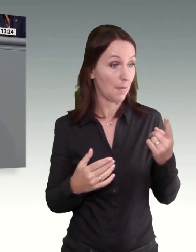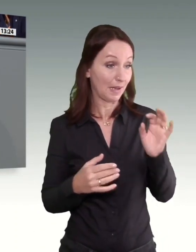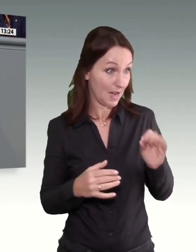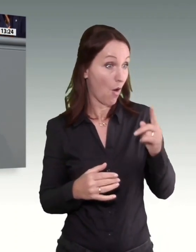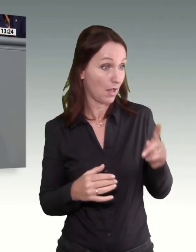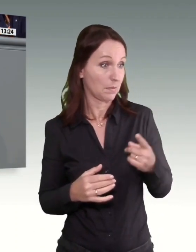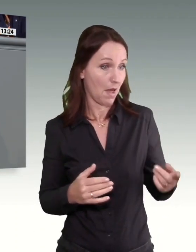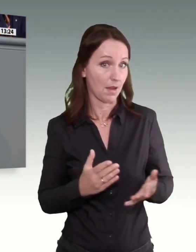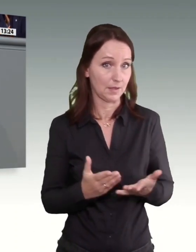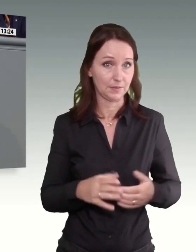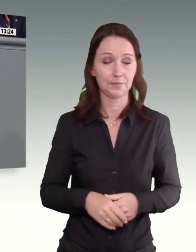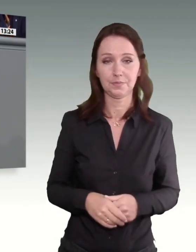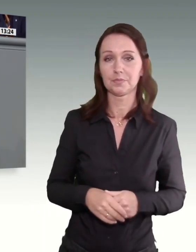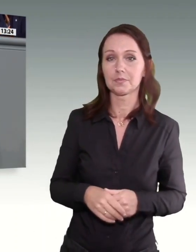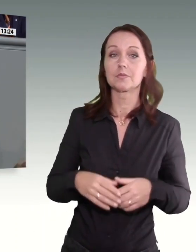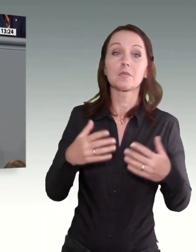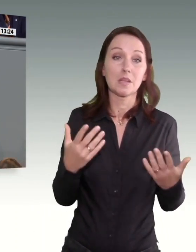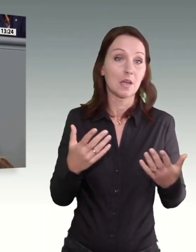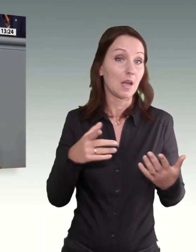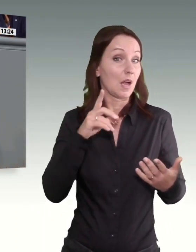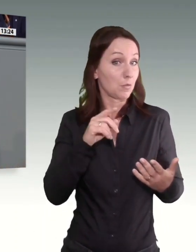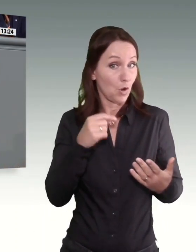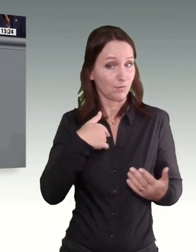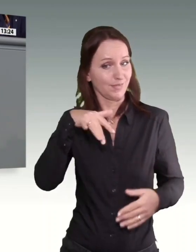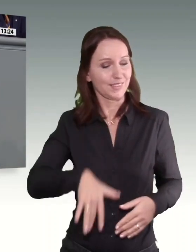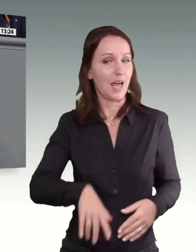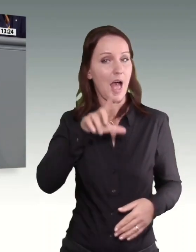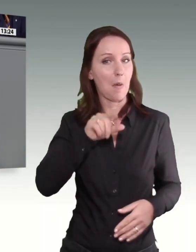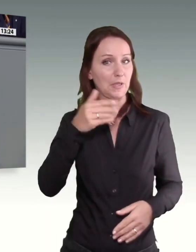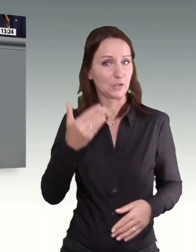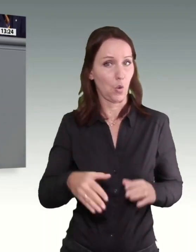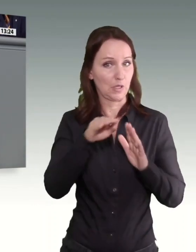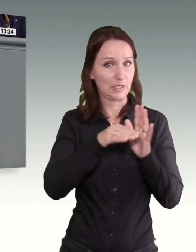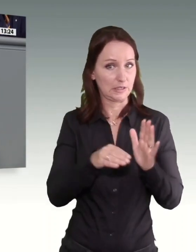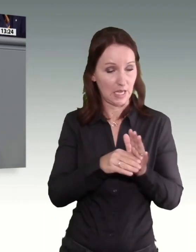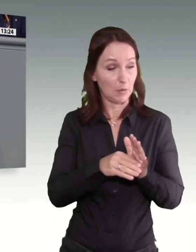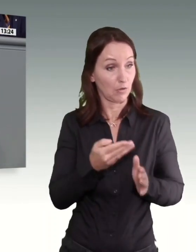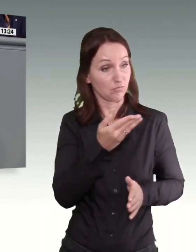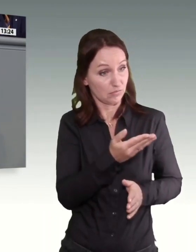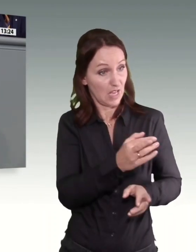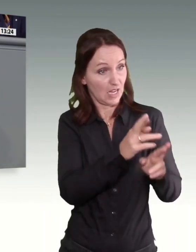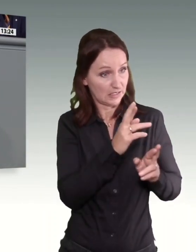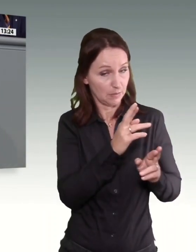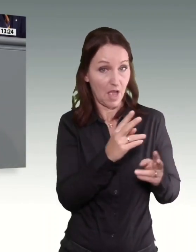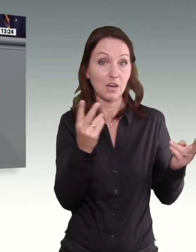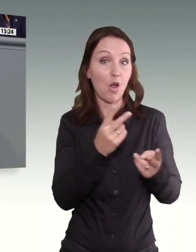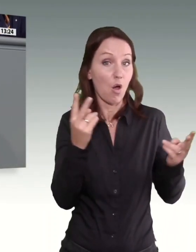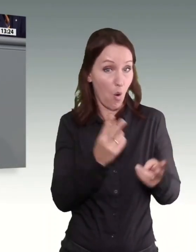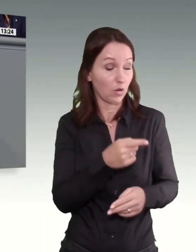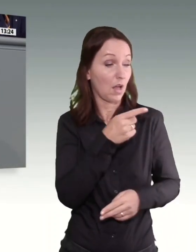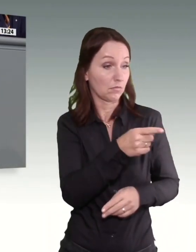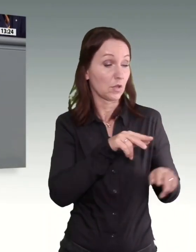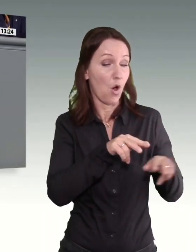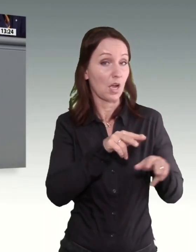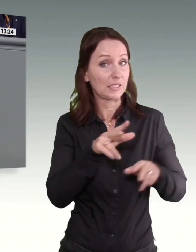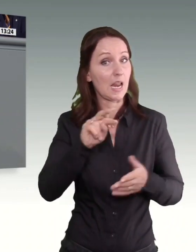Entweder Sie respektieren das Mindestlohngesetz, das wir haben, oder Sie organisieren eine politische Mehrheit, für dessen grundlegende Änderung.